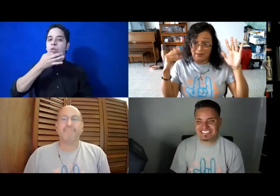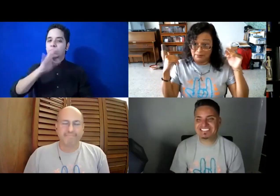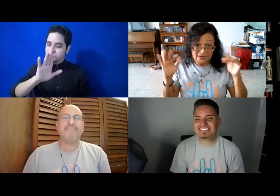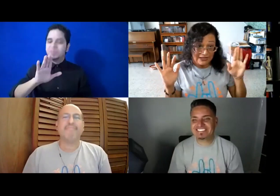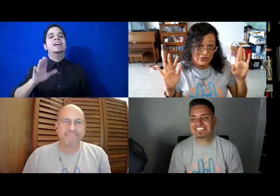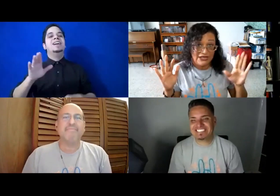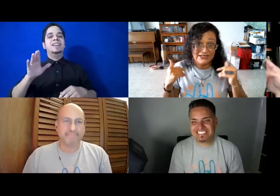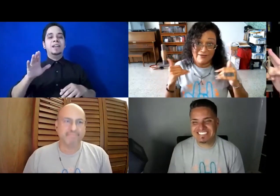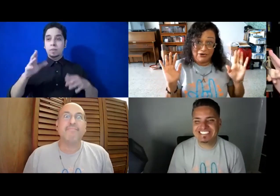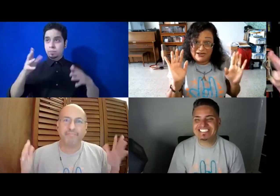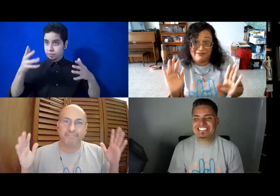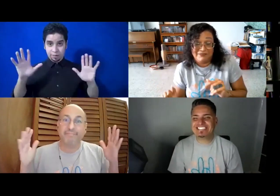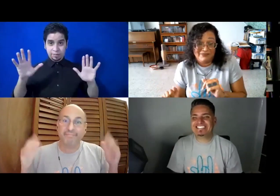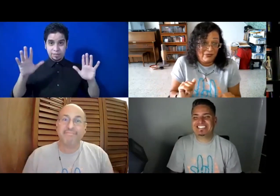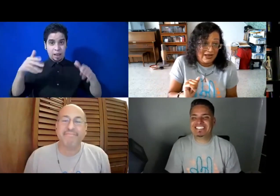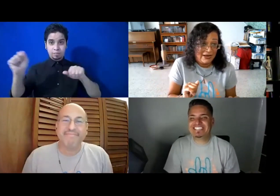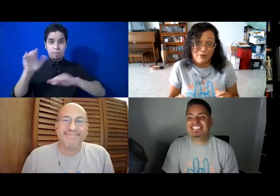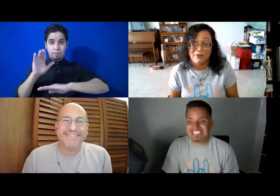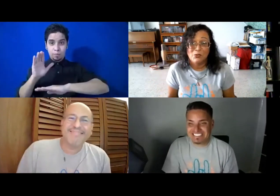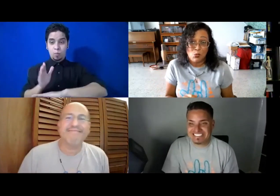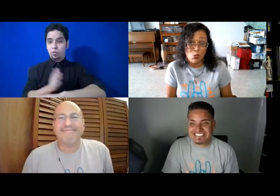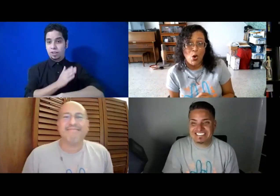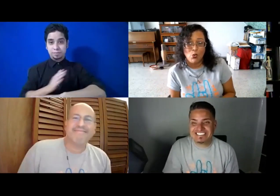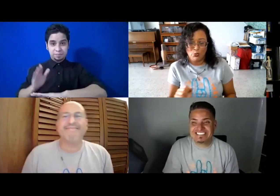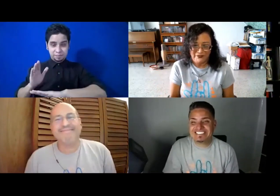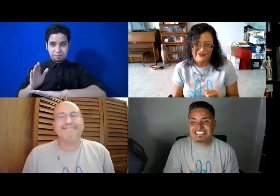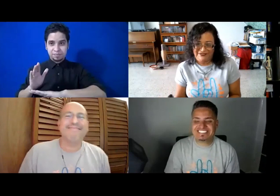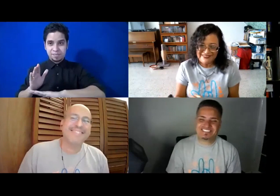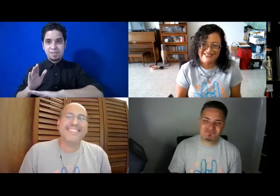llévatelo Chenan, llévatelo Chenan. Nos vemos. Chau. Chau.